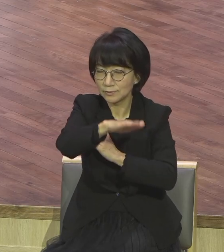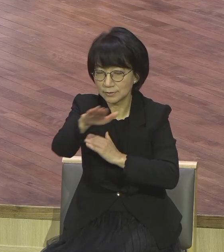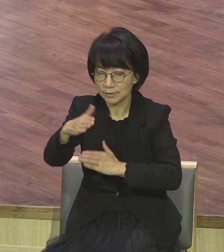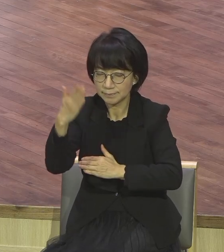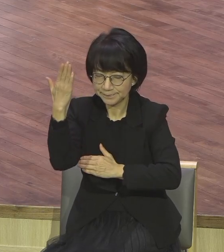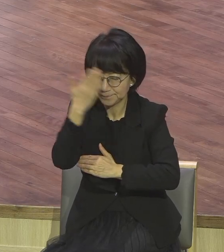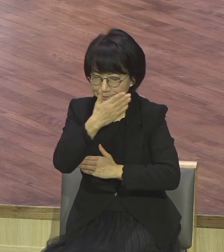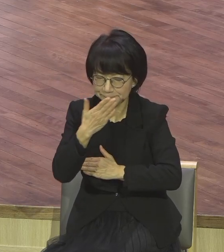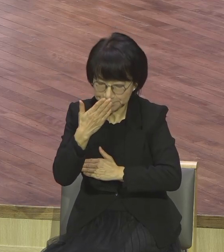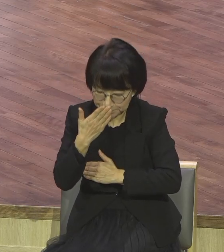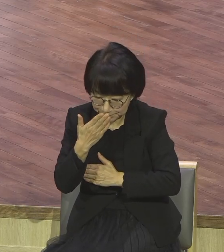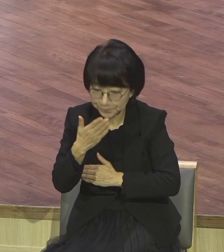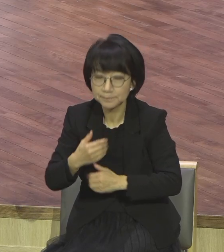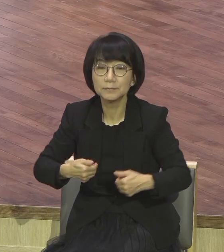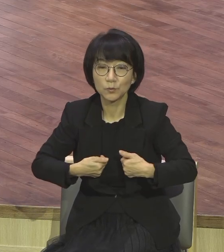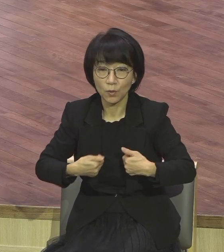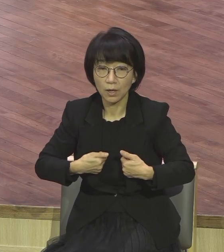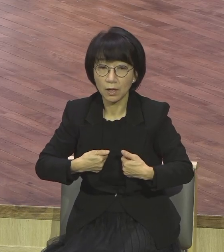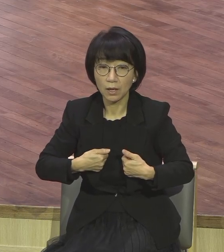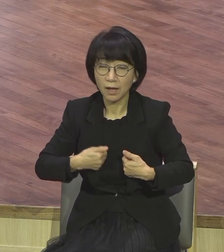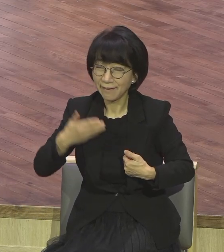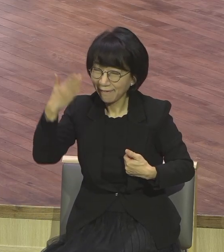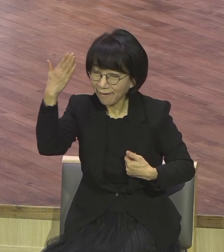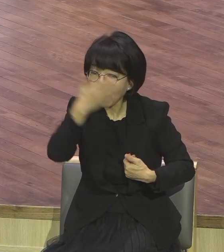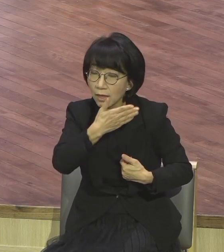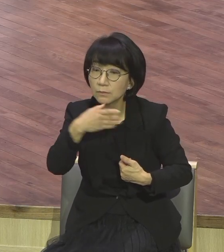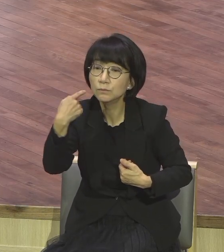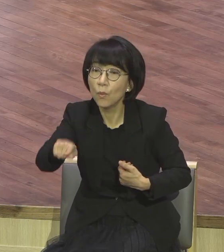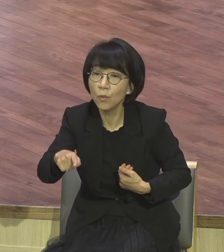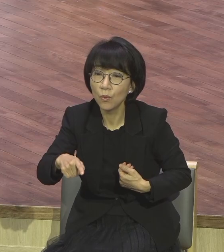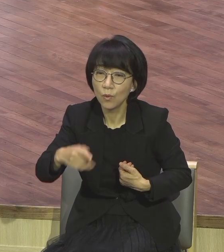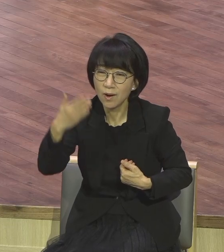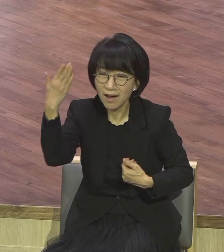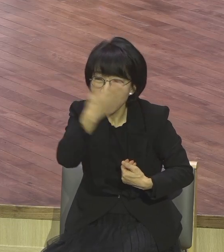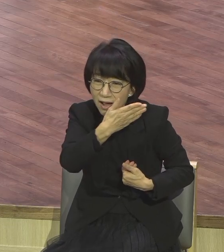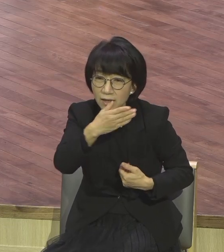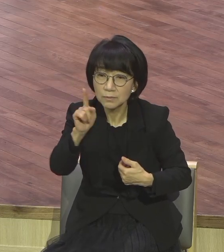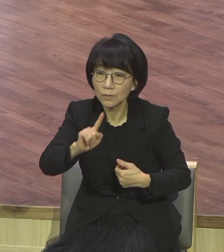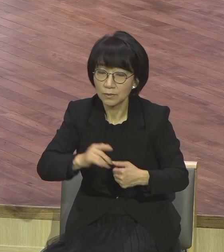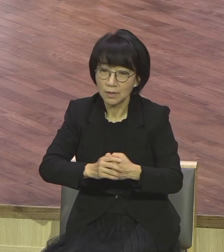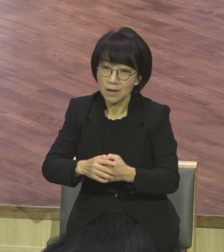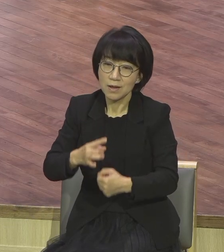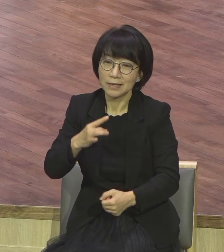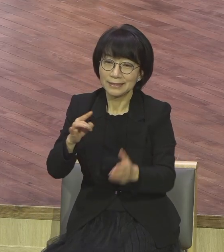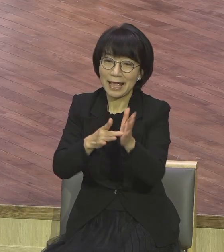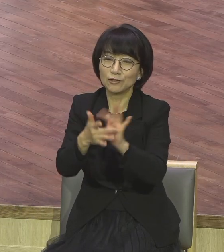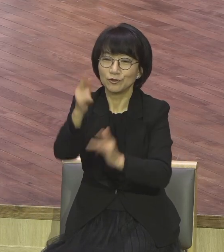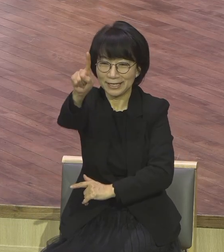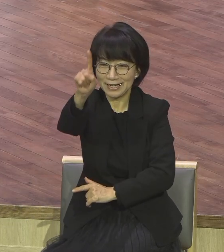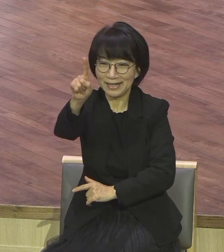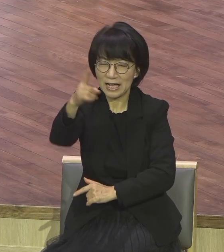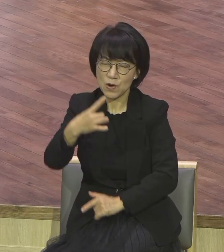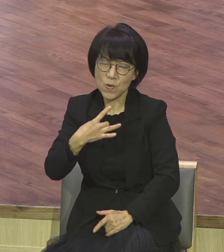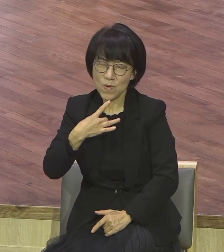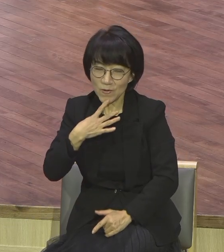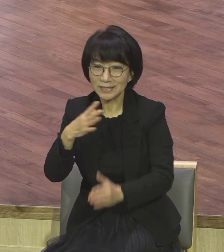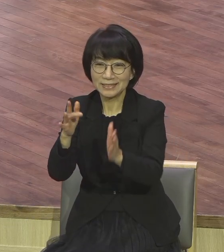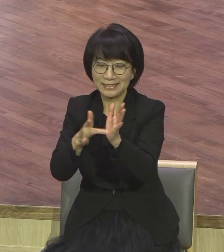오직 예수입니다. 오직 예수 오직 예수를 말하는 사람을 순결하다 무슨 문제 자꾸 놓으면